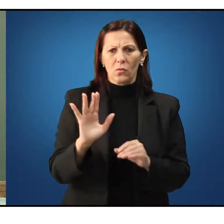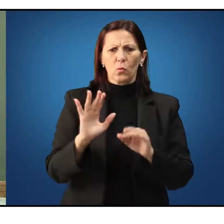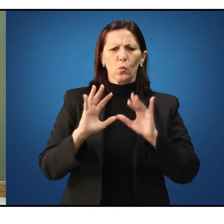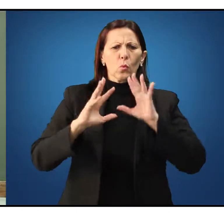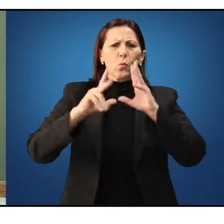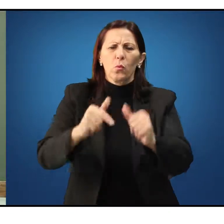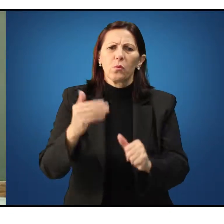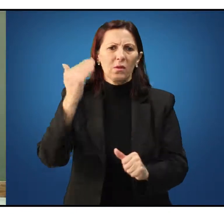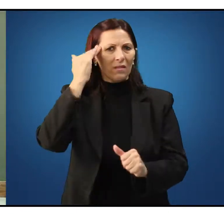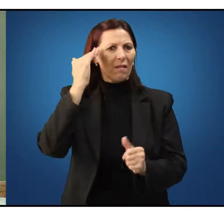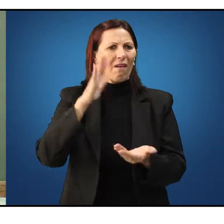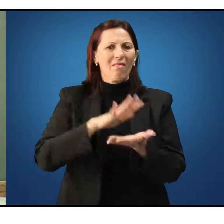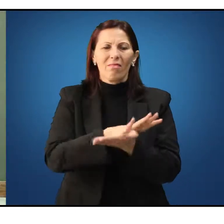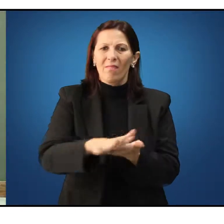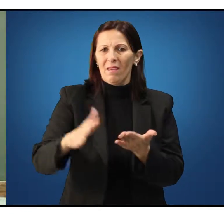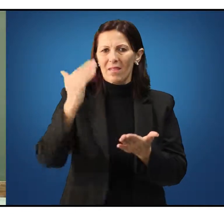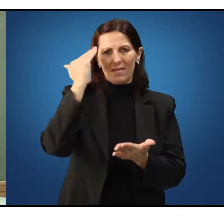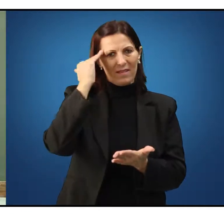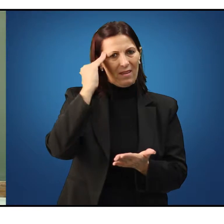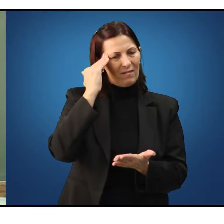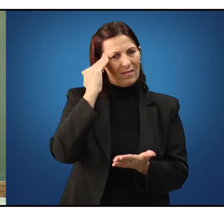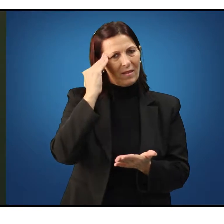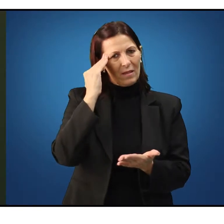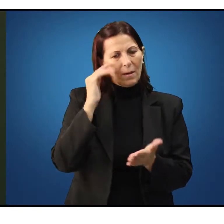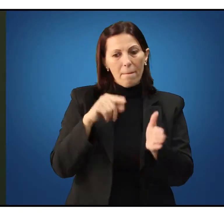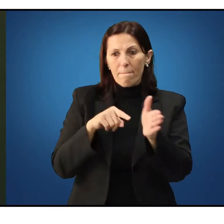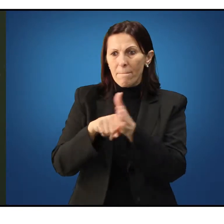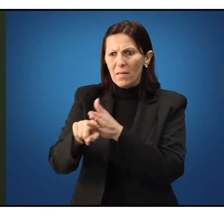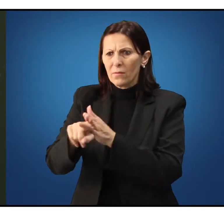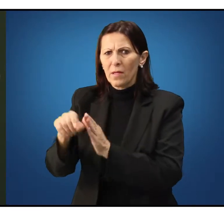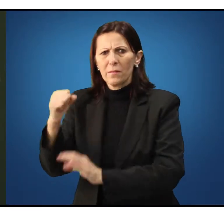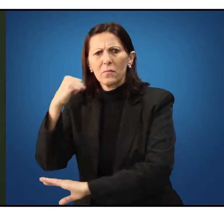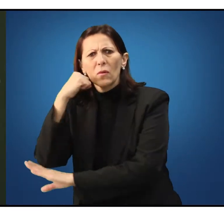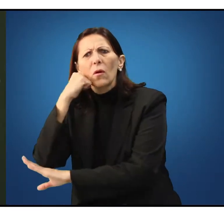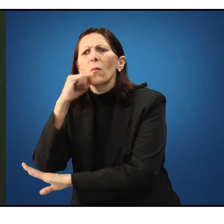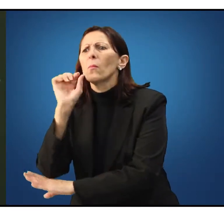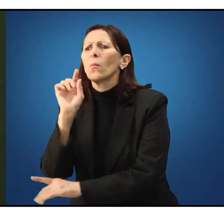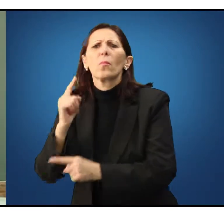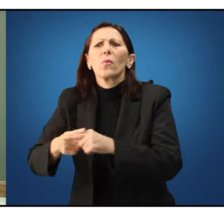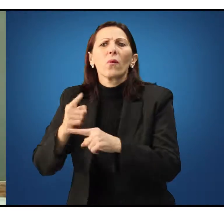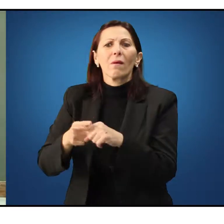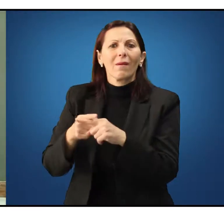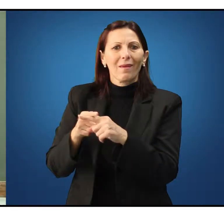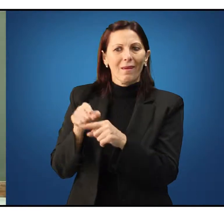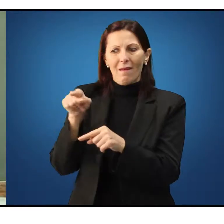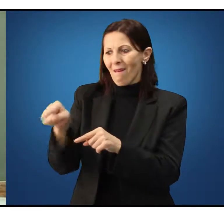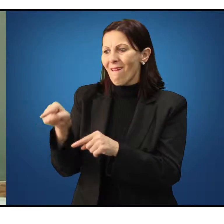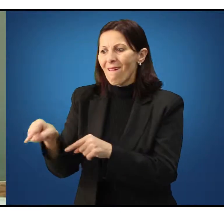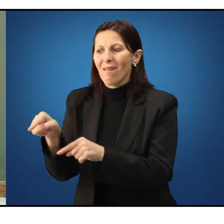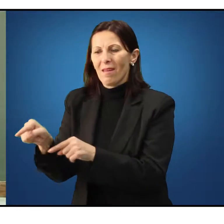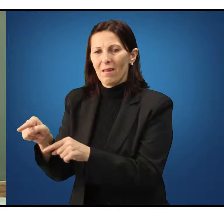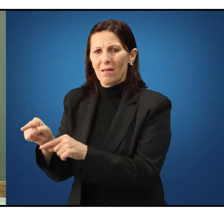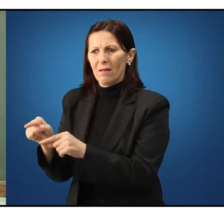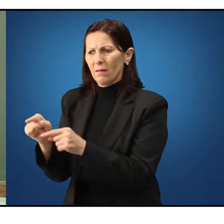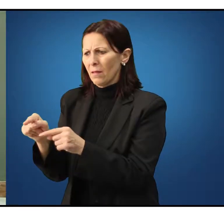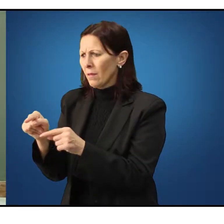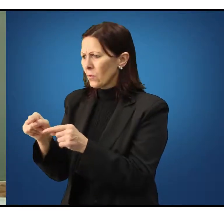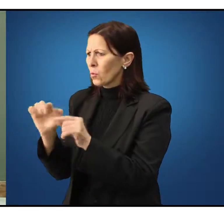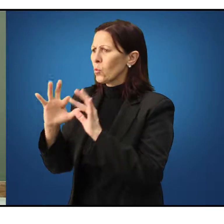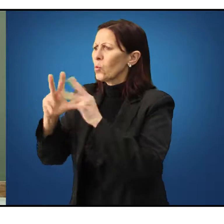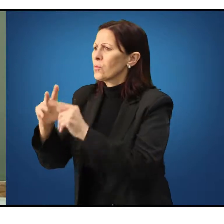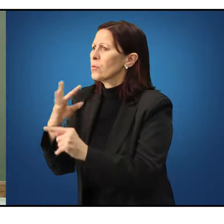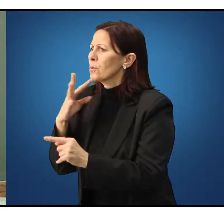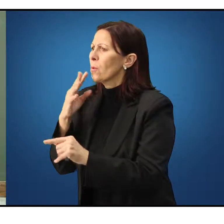E perguntado em uma determinada ocasião por que ele era considerado um sábio,